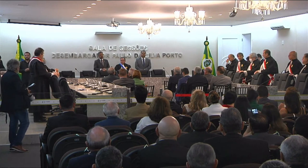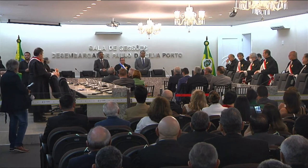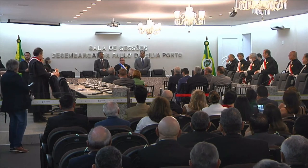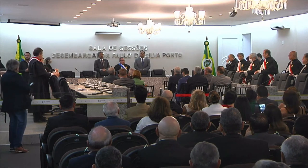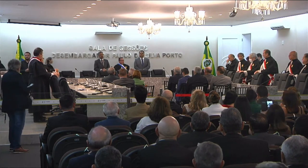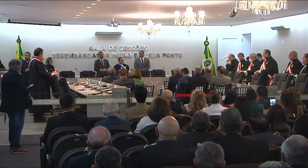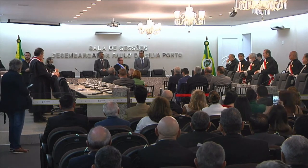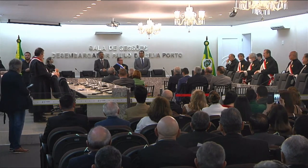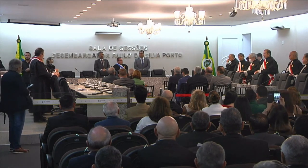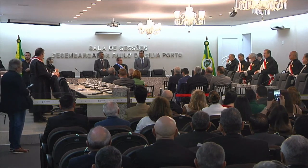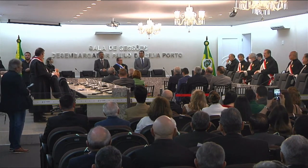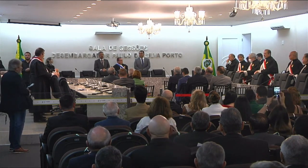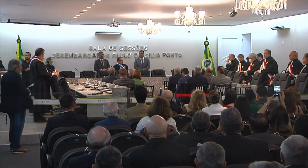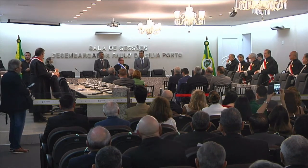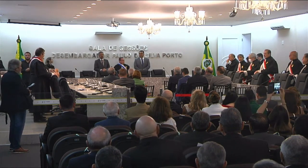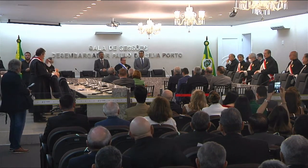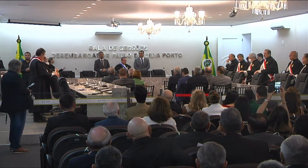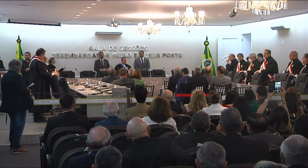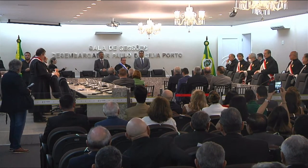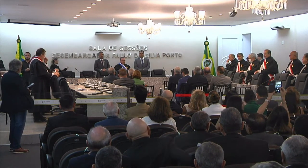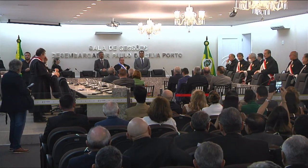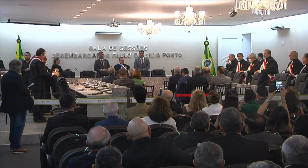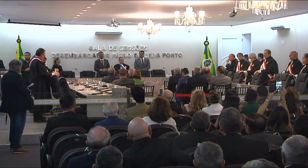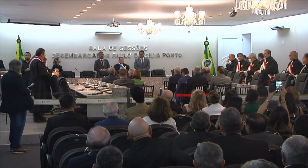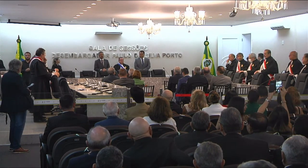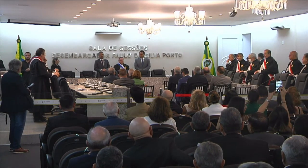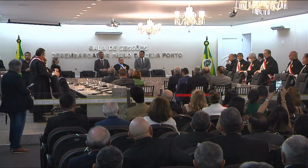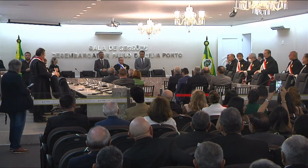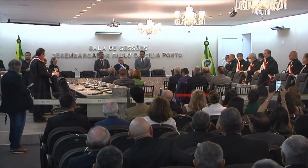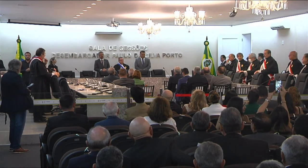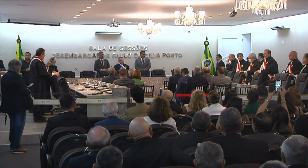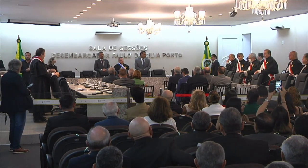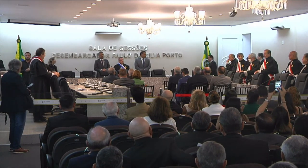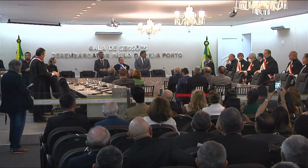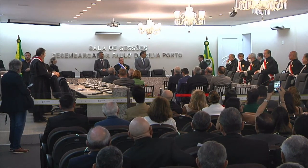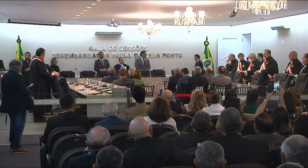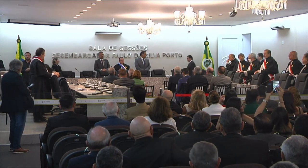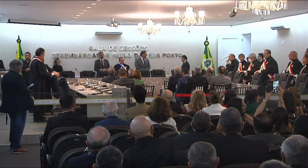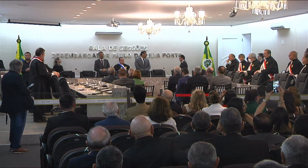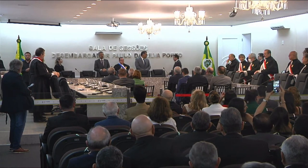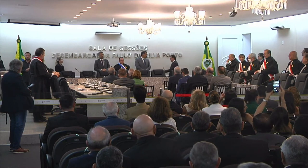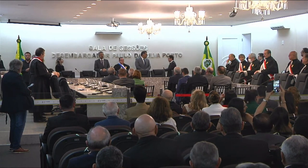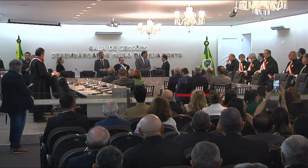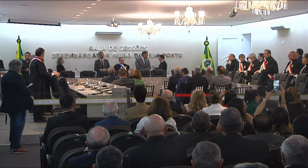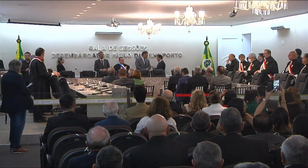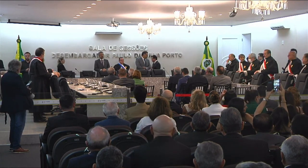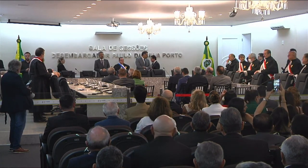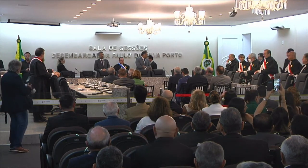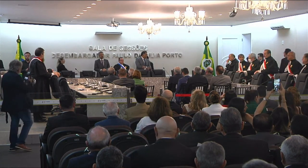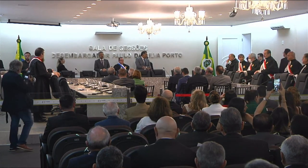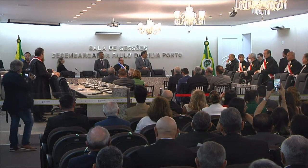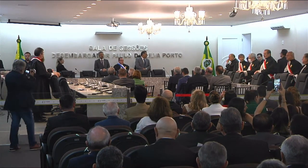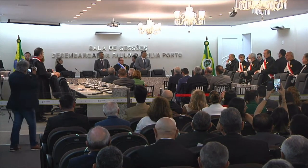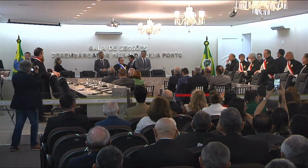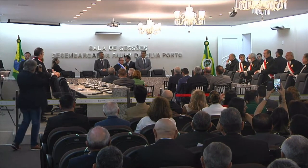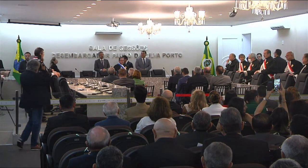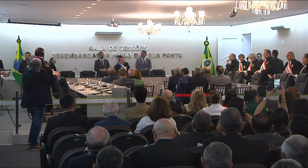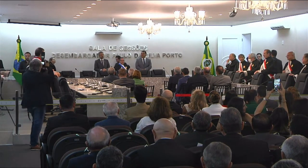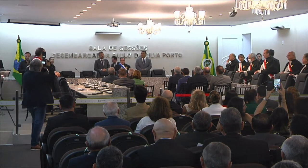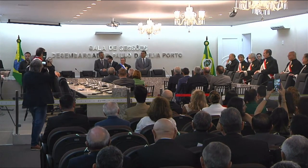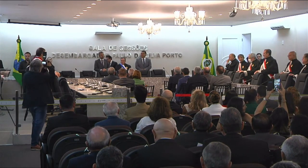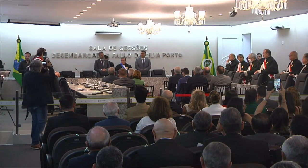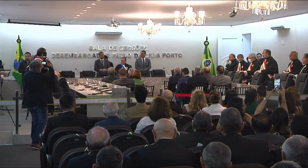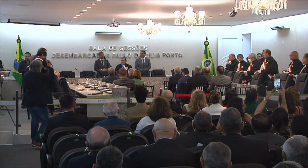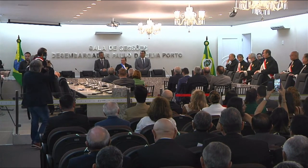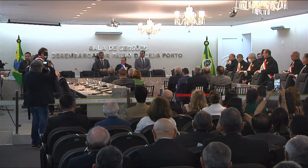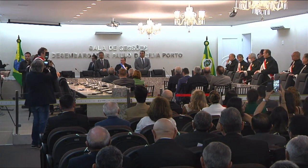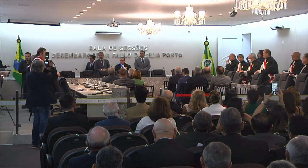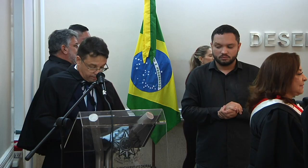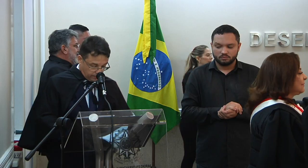presidente